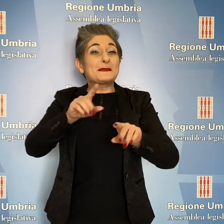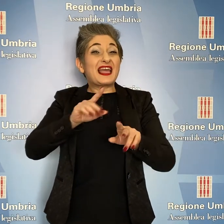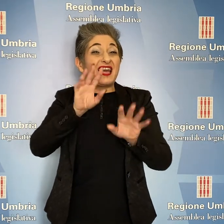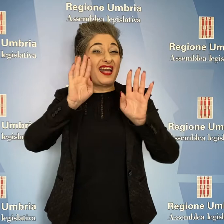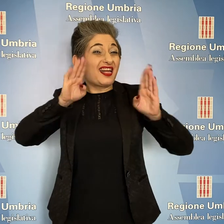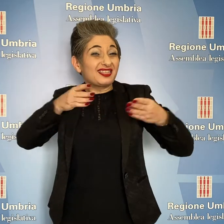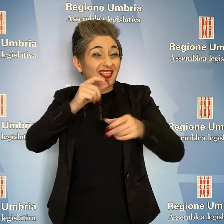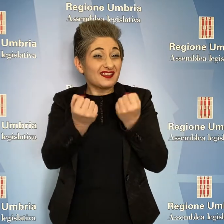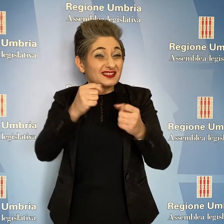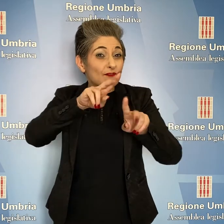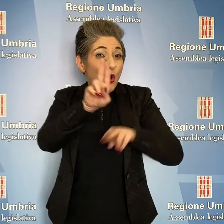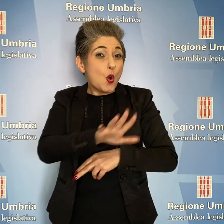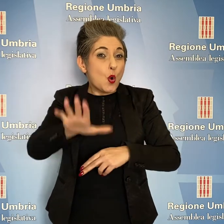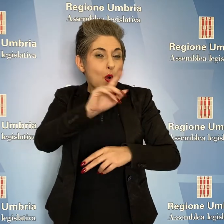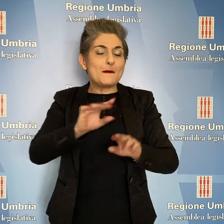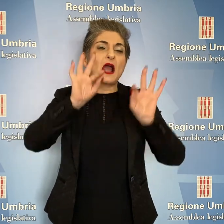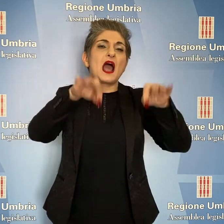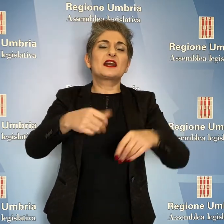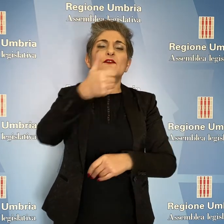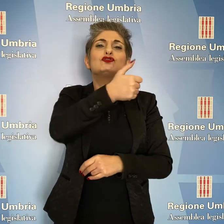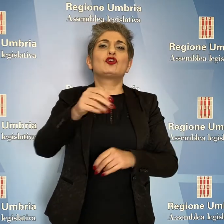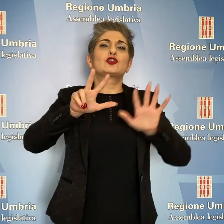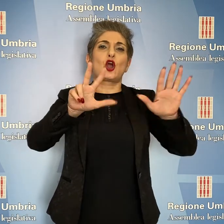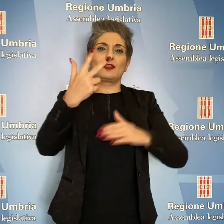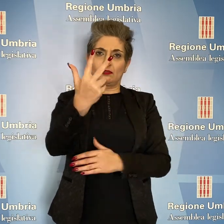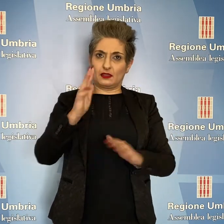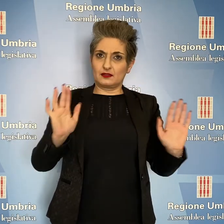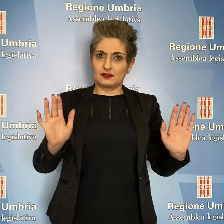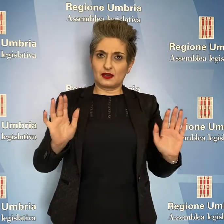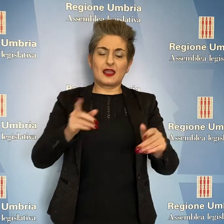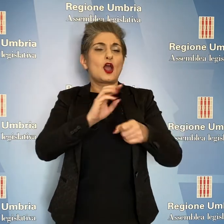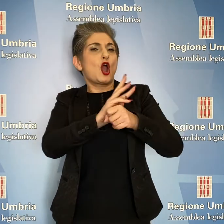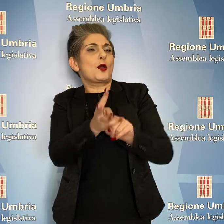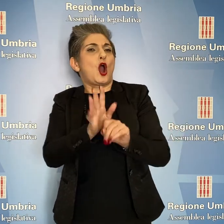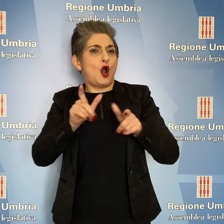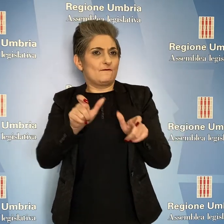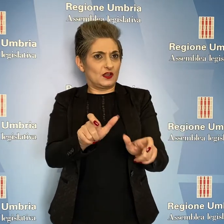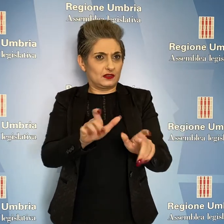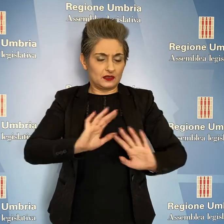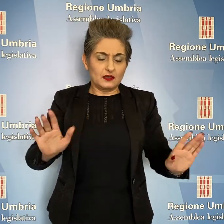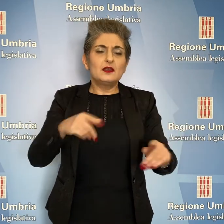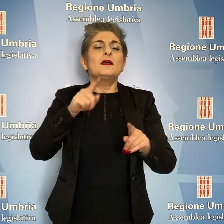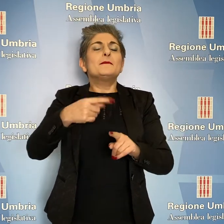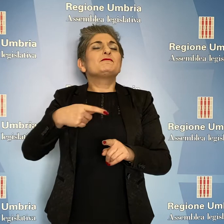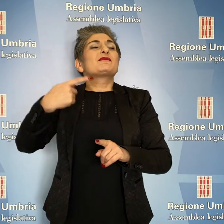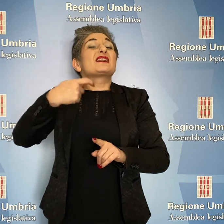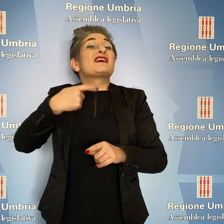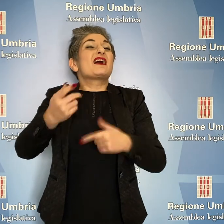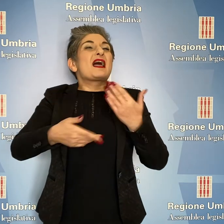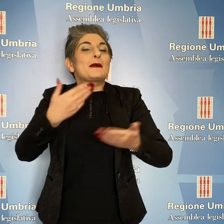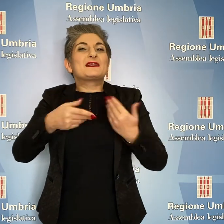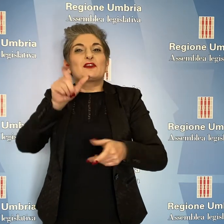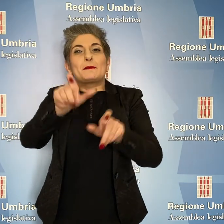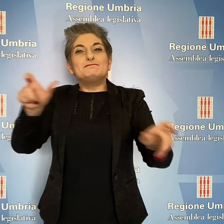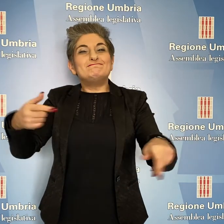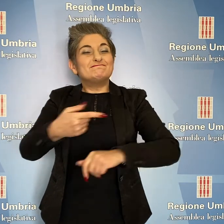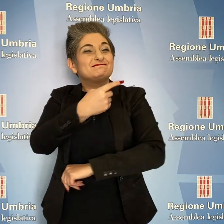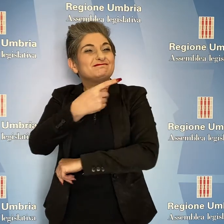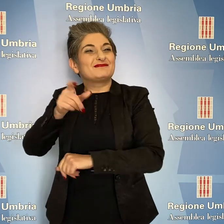in Umbria sale a 183. Per quanto riguarda la carenza di personale sanitario, la Presidente ha annunciato un incontro per la